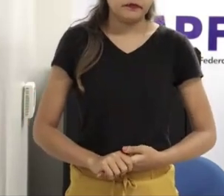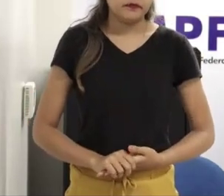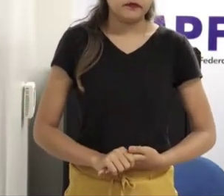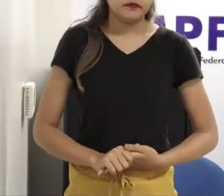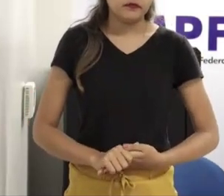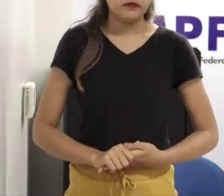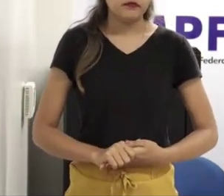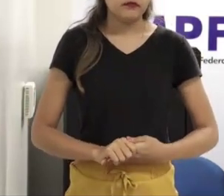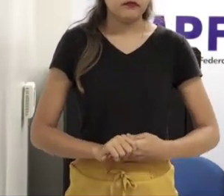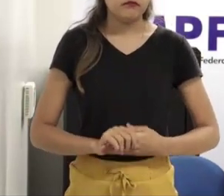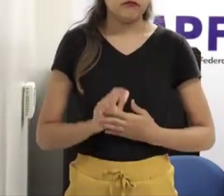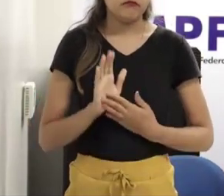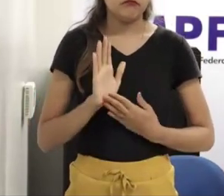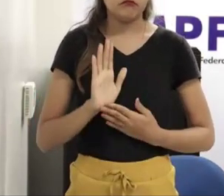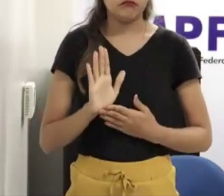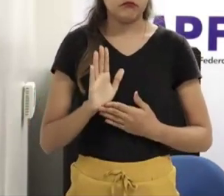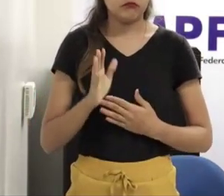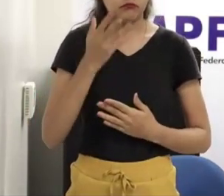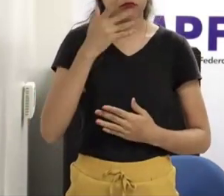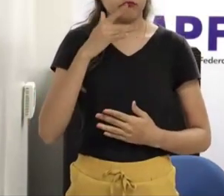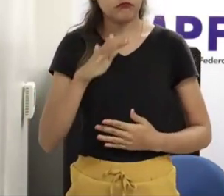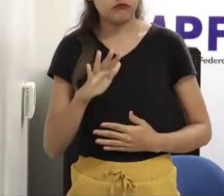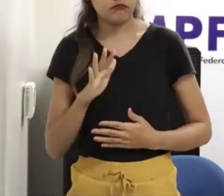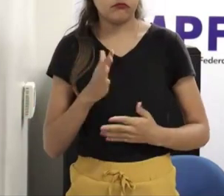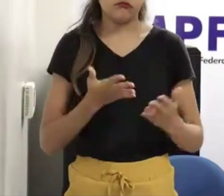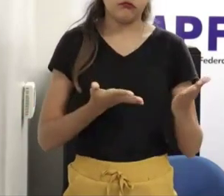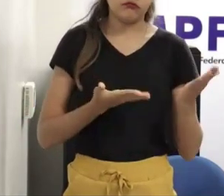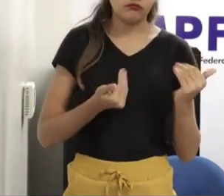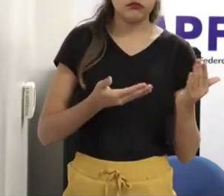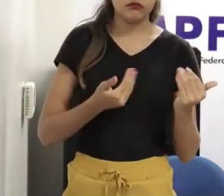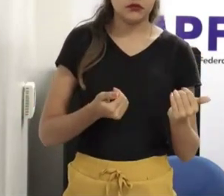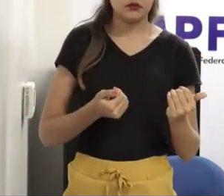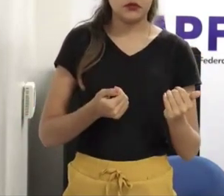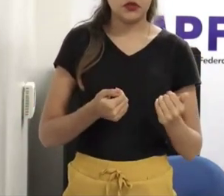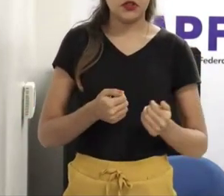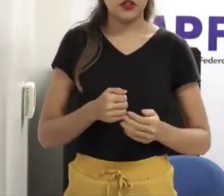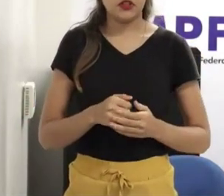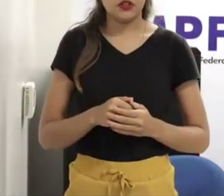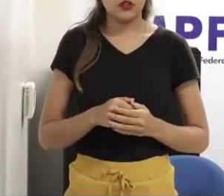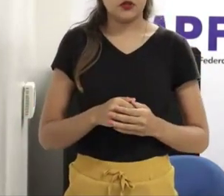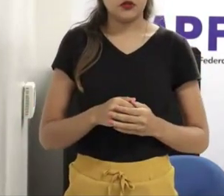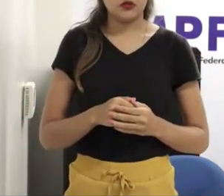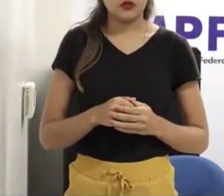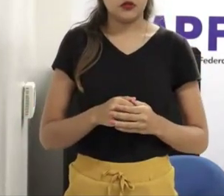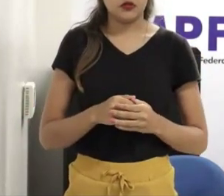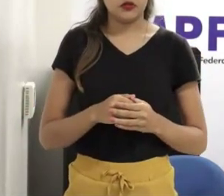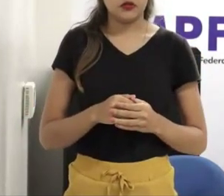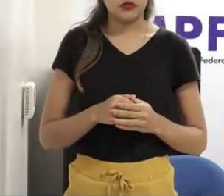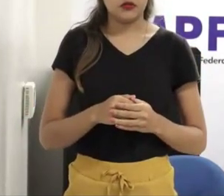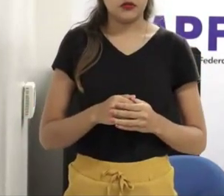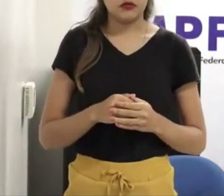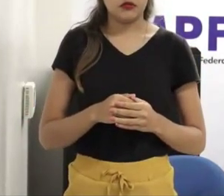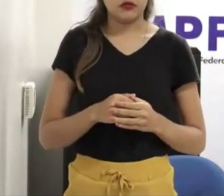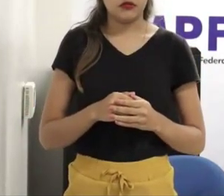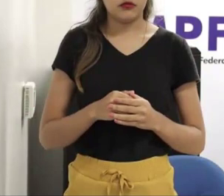não podem esperar aí por a nossa adaptação ao mundo real